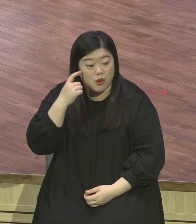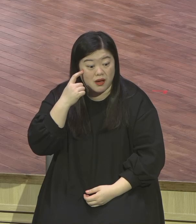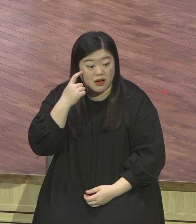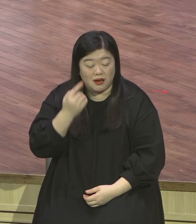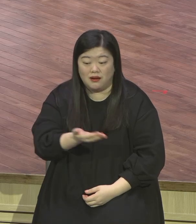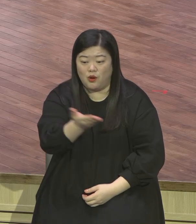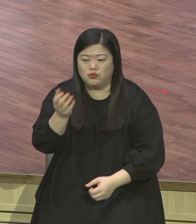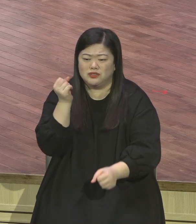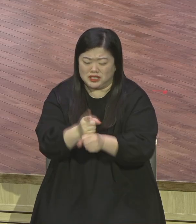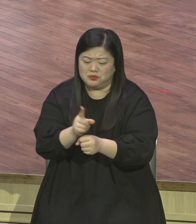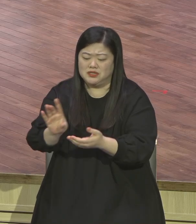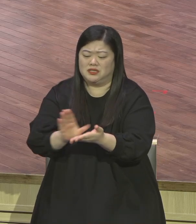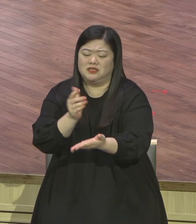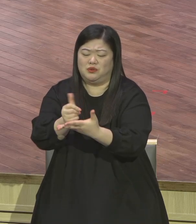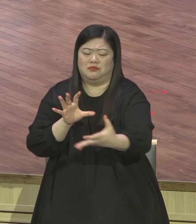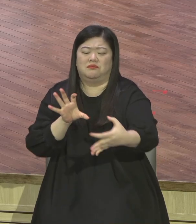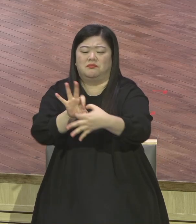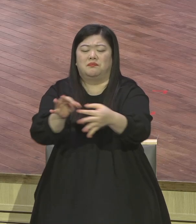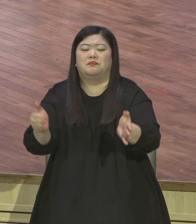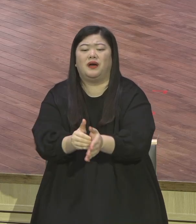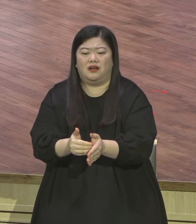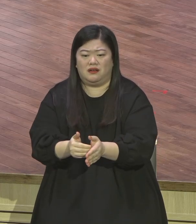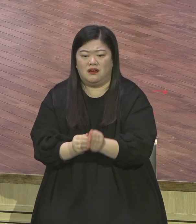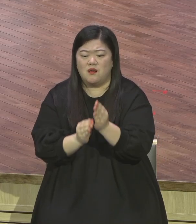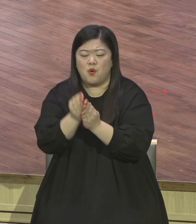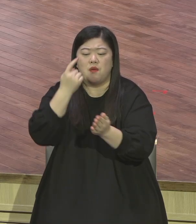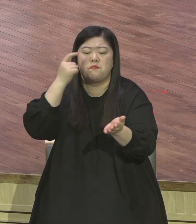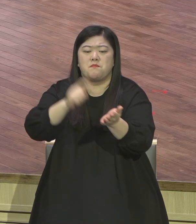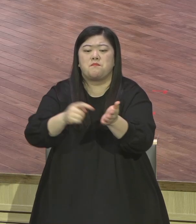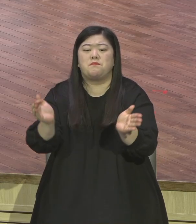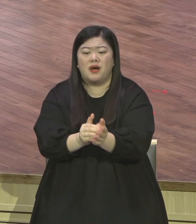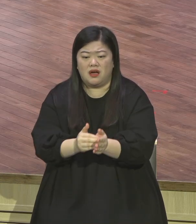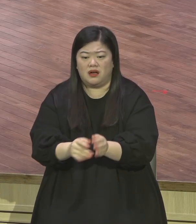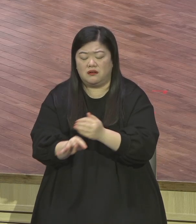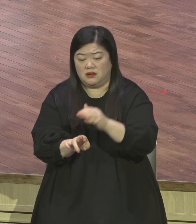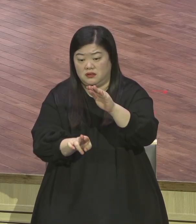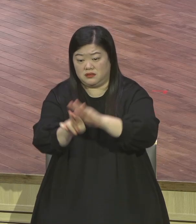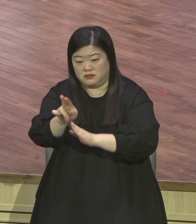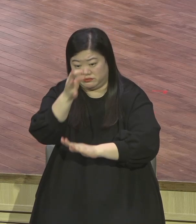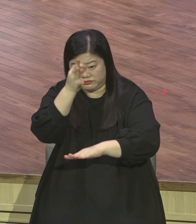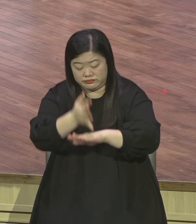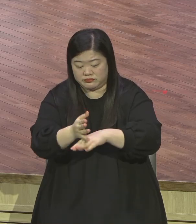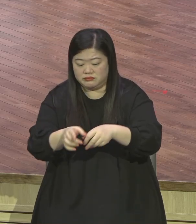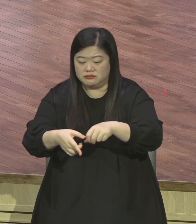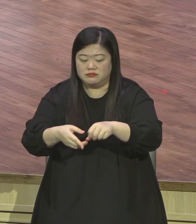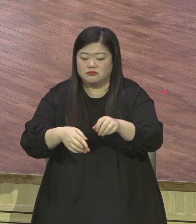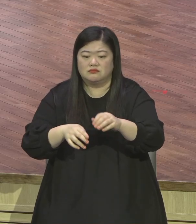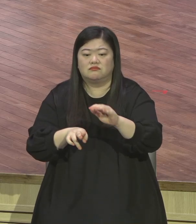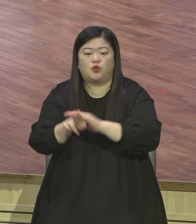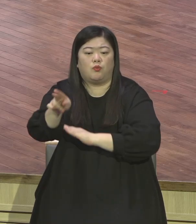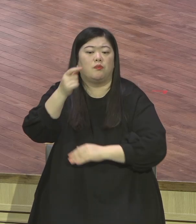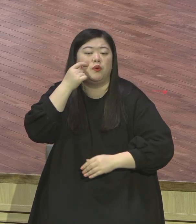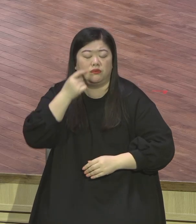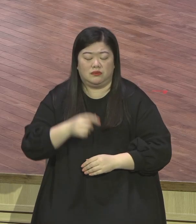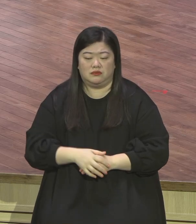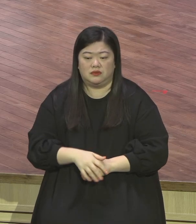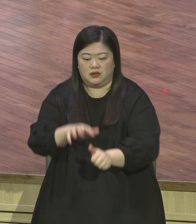지혜지식 부하를 매일 발견하시기 바랍니다 매일 속에 있는 부하를 매일매일 발견해 매일매일